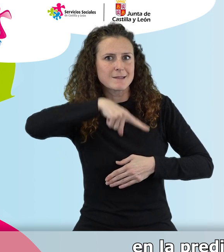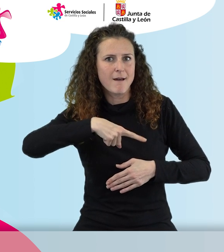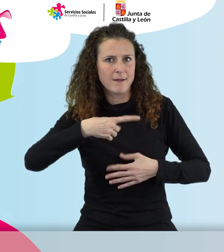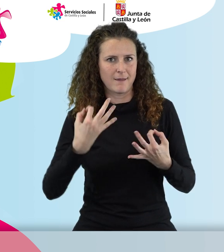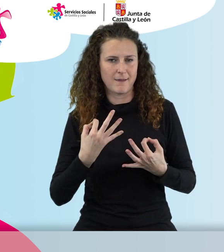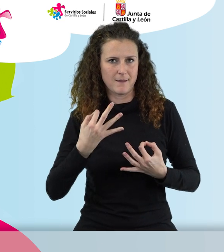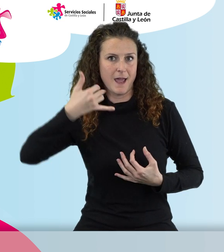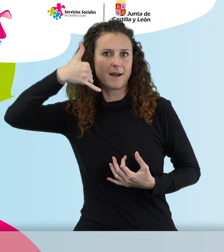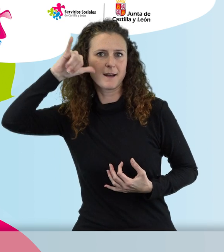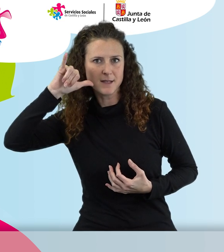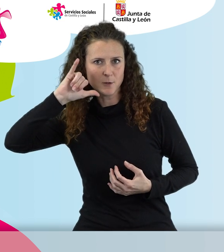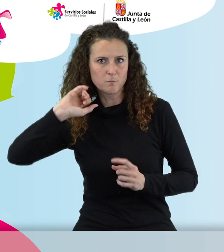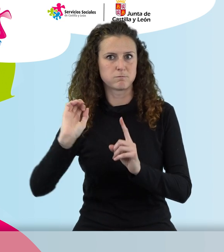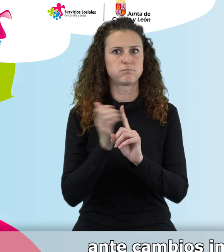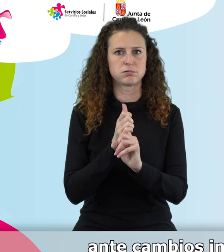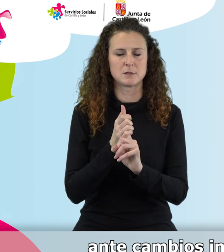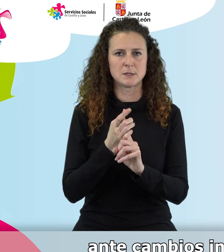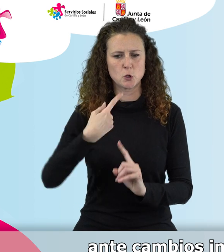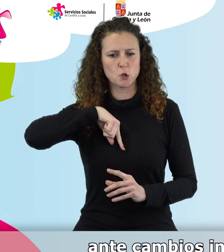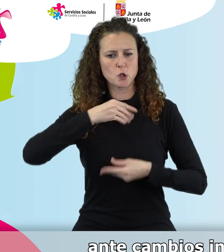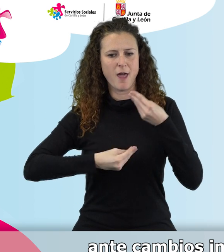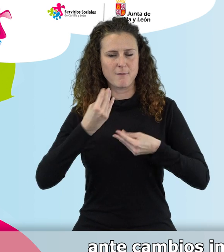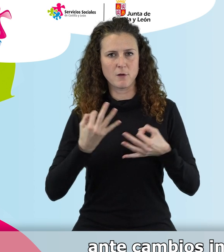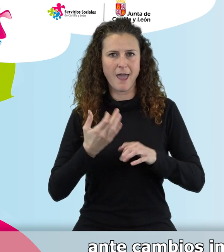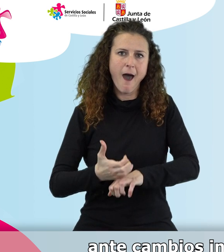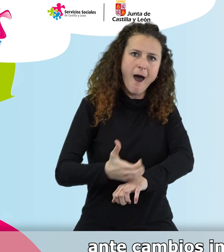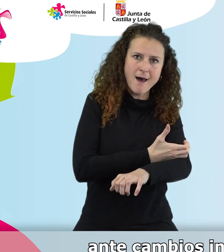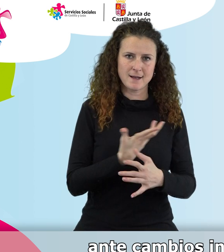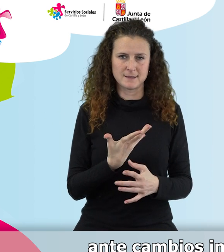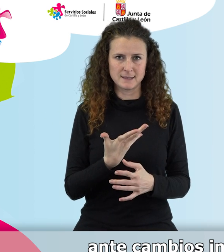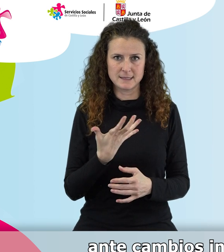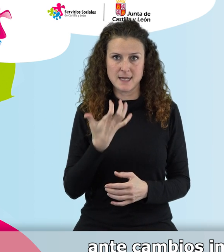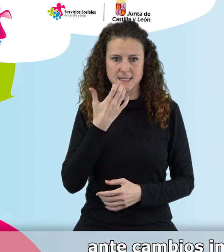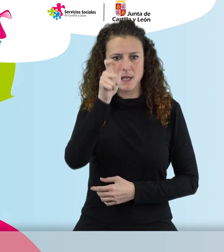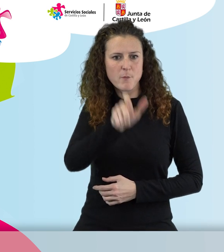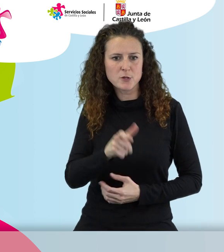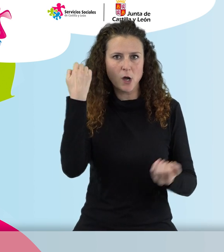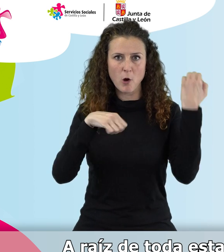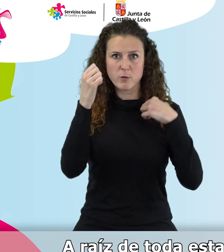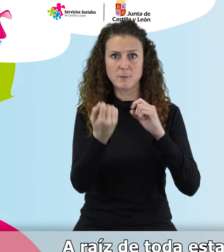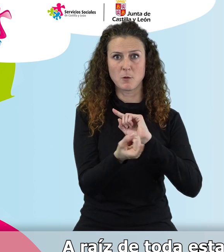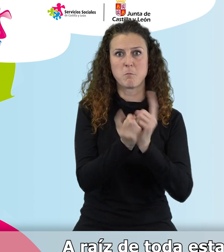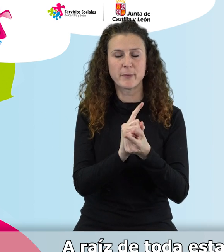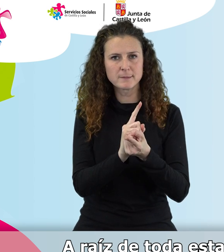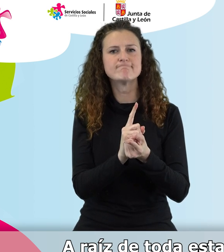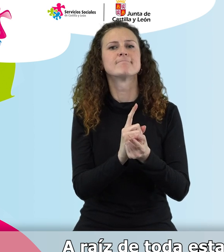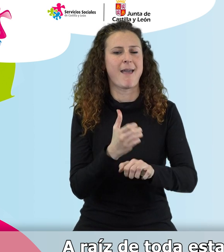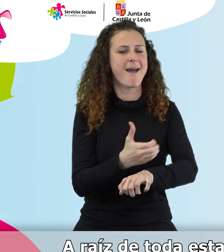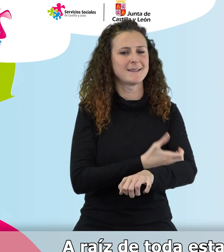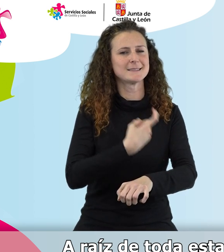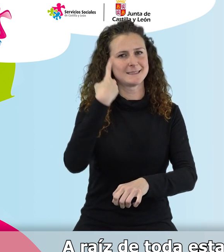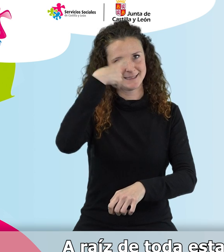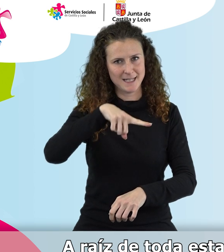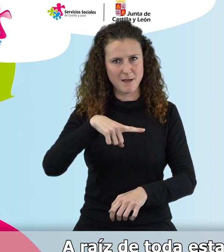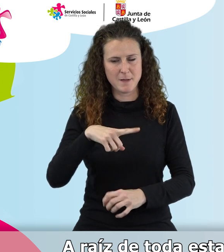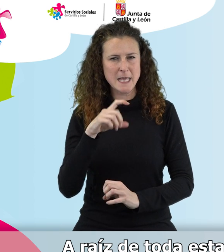riesgos. Se trata de anticiparnos ante cambios inesperados en el comportamiento de las personas. A raíz de toda esta información